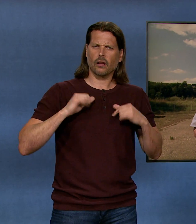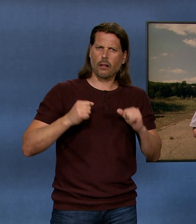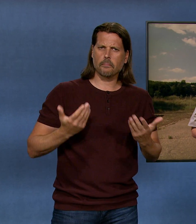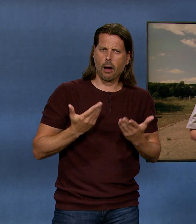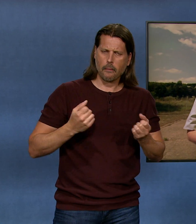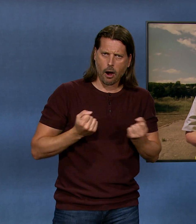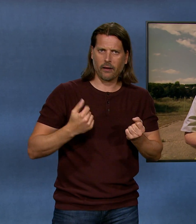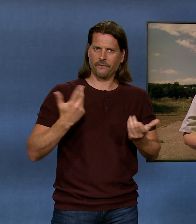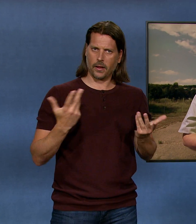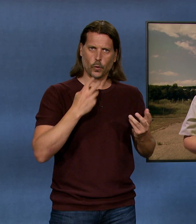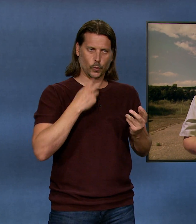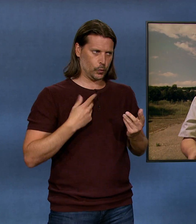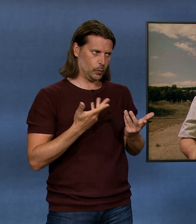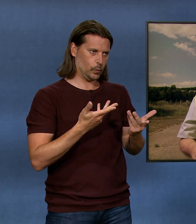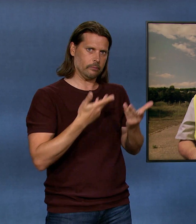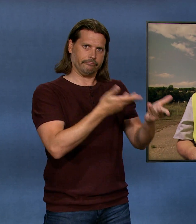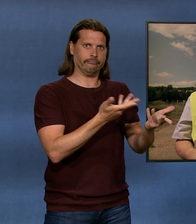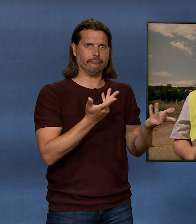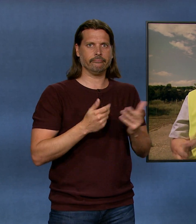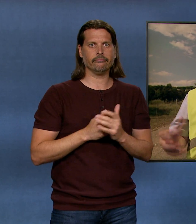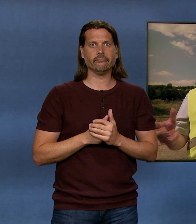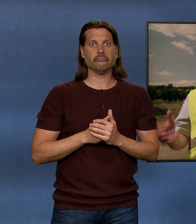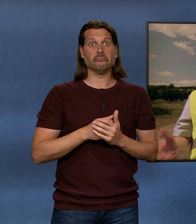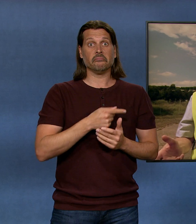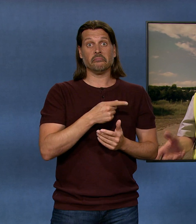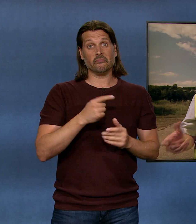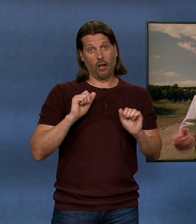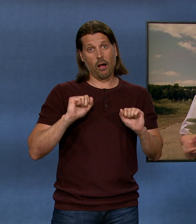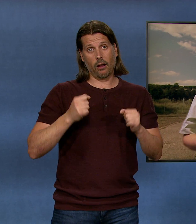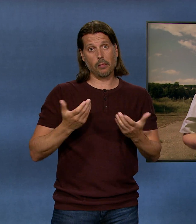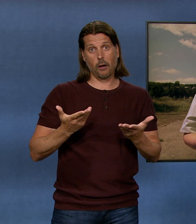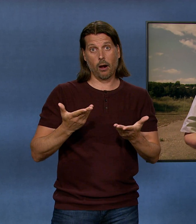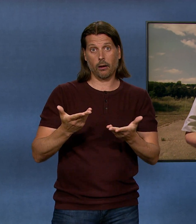Zeugs haben? Ja, du kannst dazu beitragen, in dem, dass du alle biogenen Abfälle,